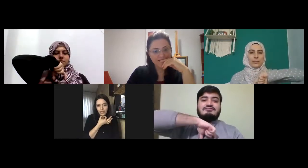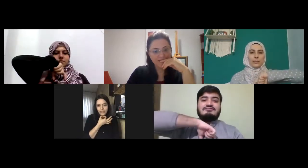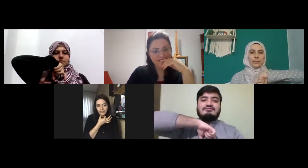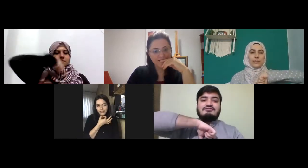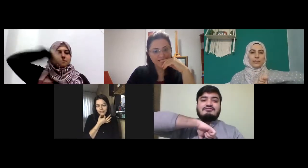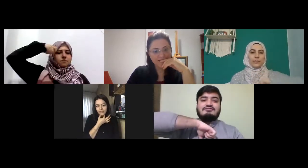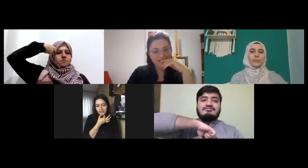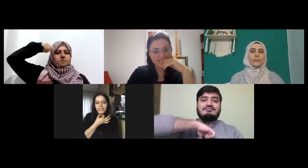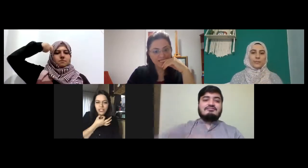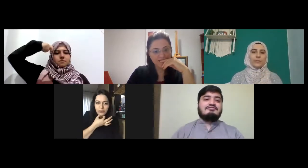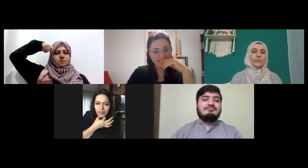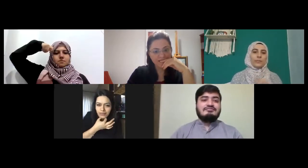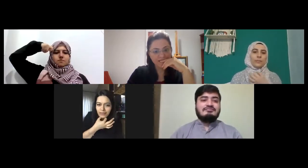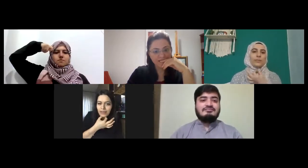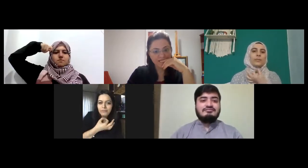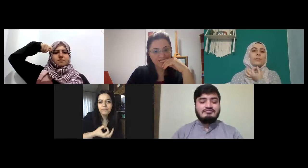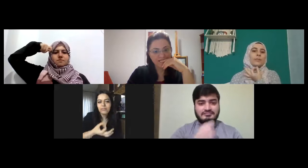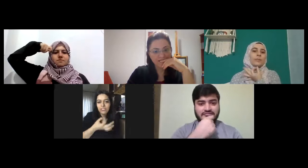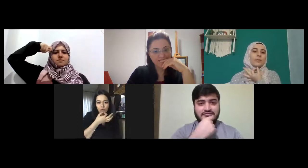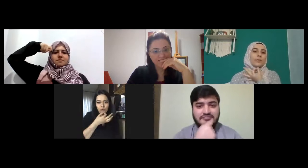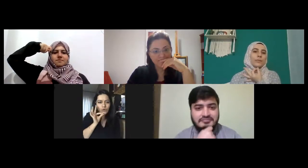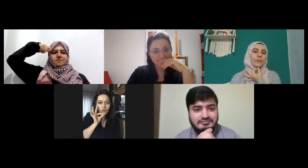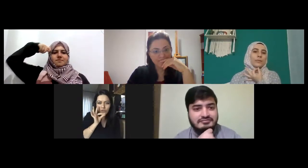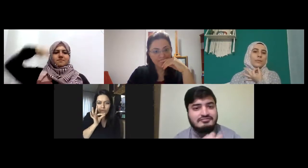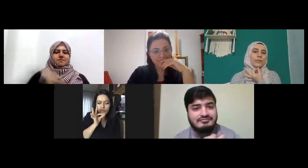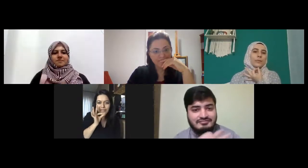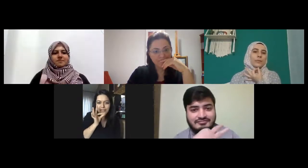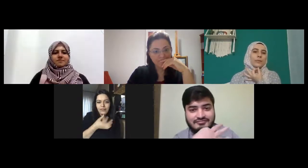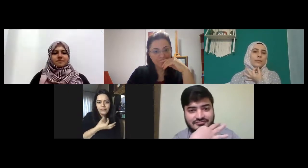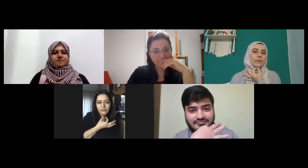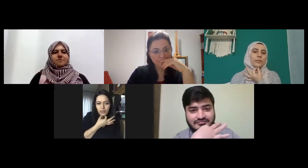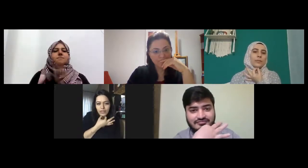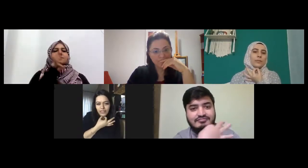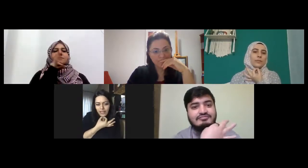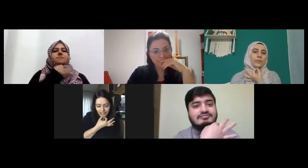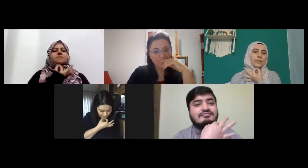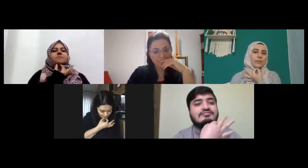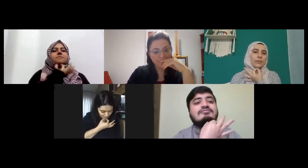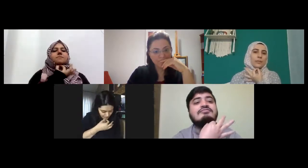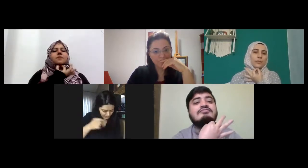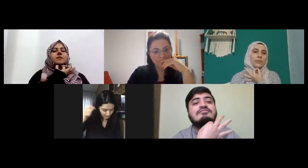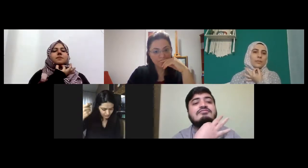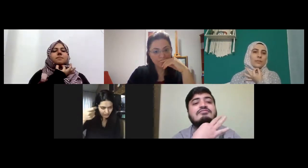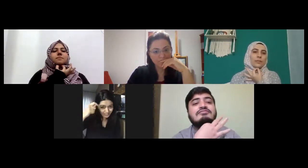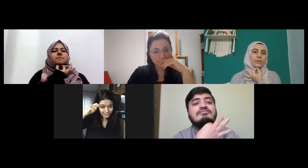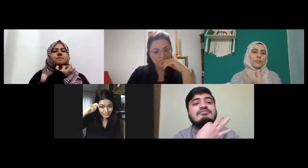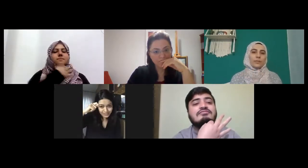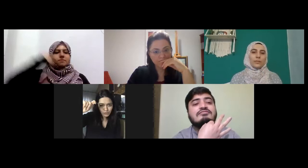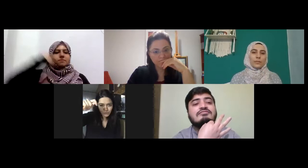çeneğin altında çeneğin üstünde olursa şu benzer anlamayı ekim ee kasım şu